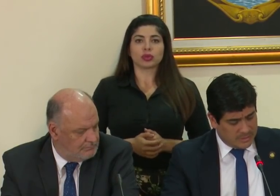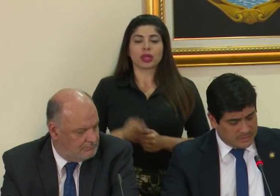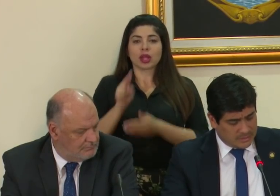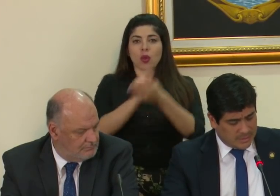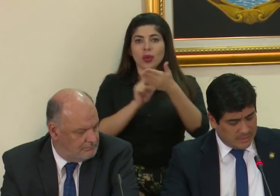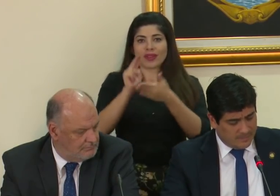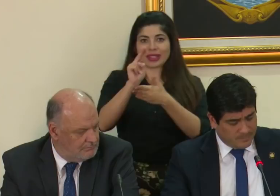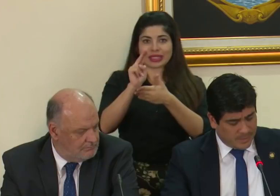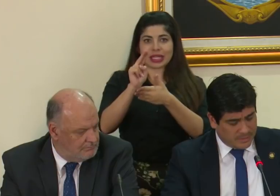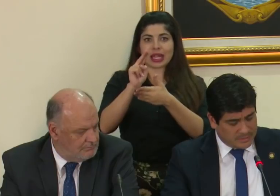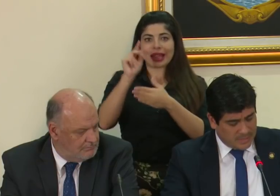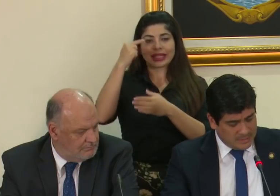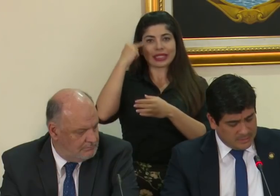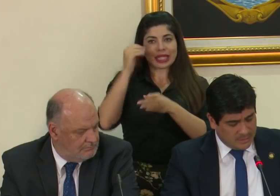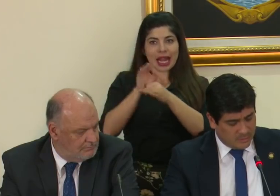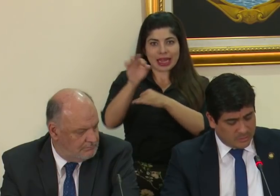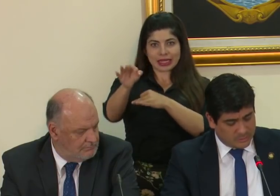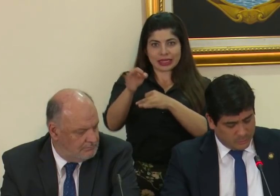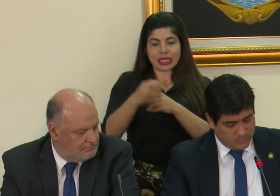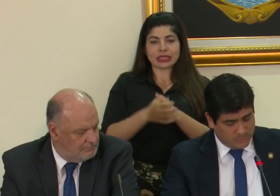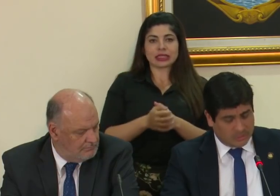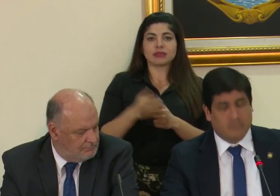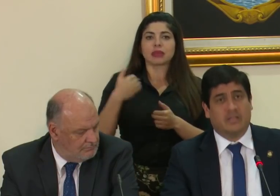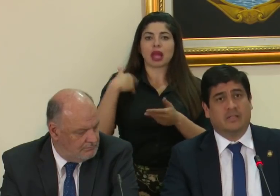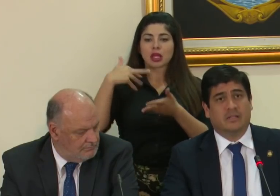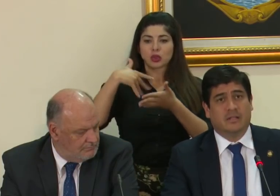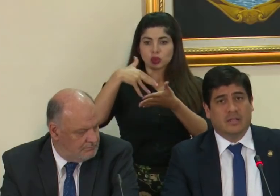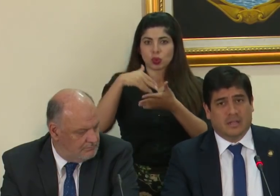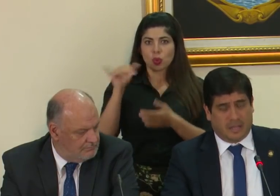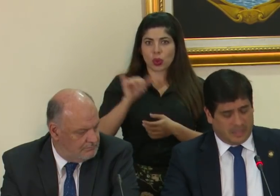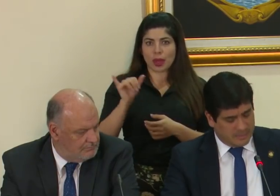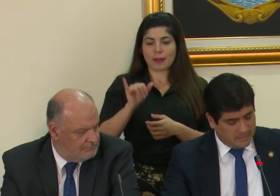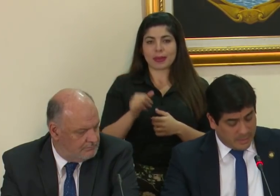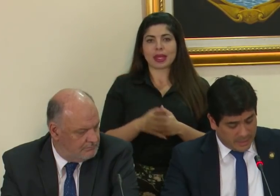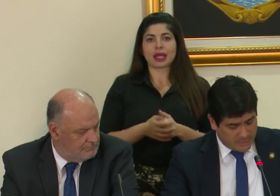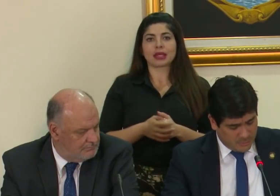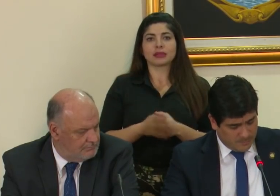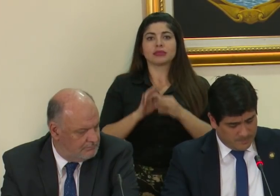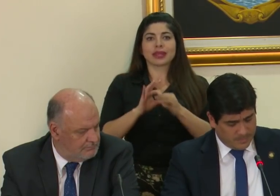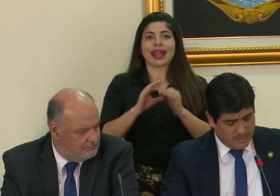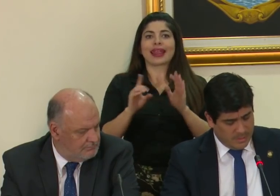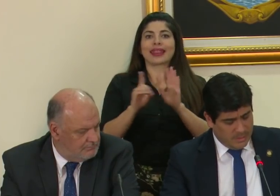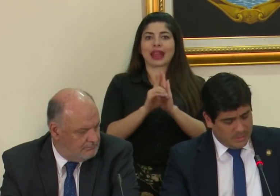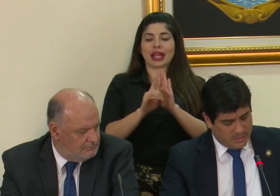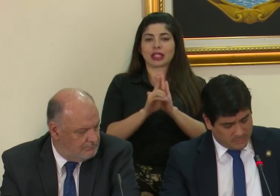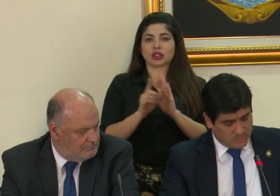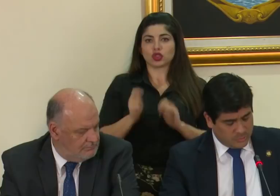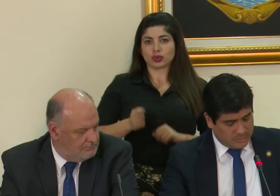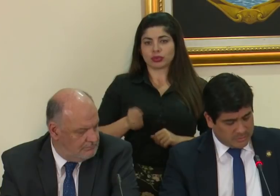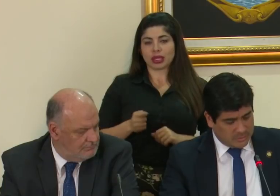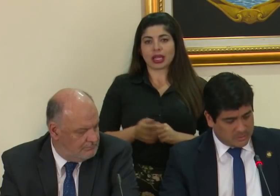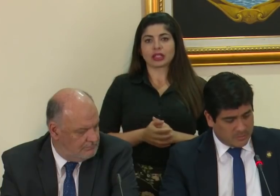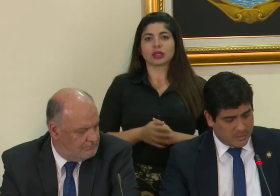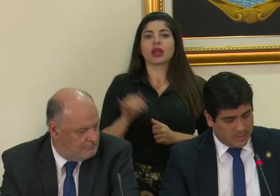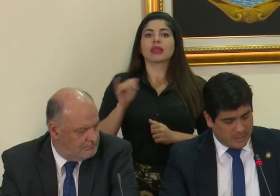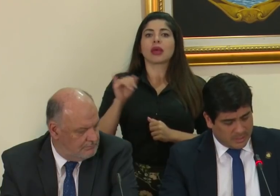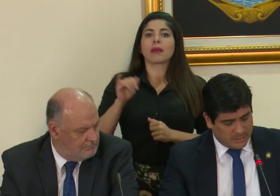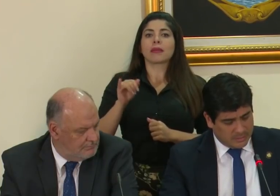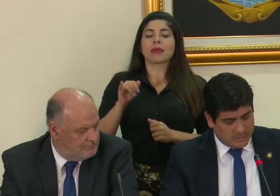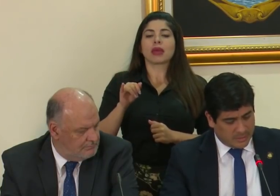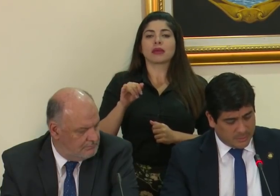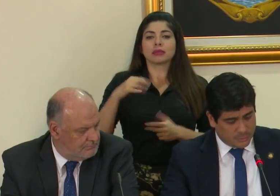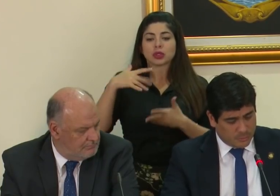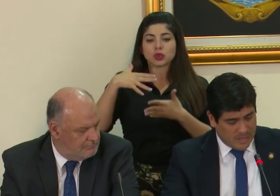Universidad Estatal a Distancia, con estudios también en Derecho y estudios avanzados también